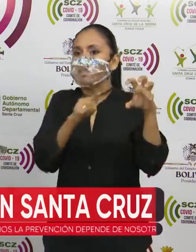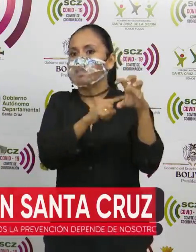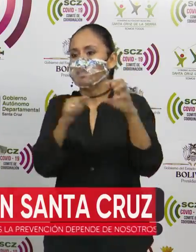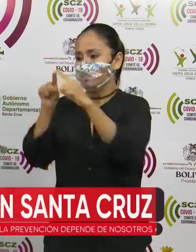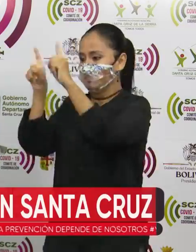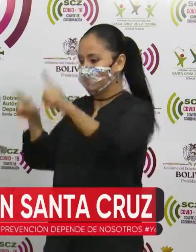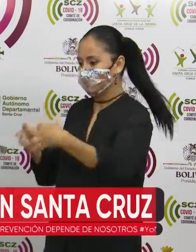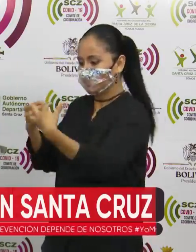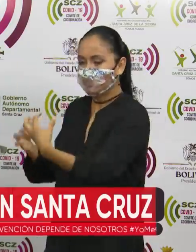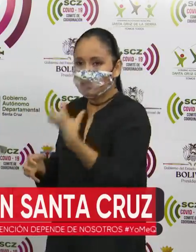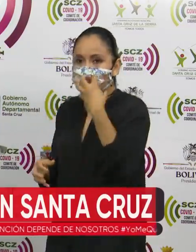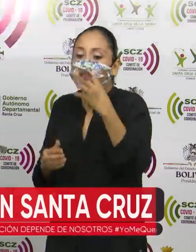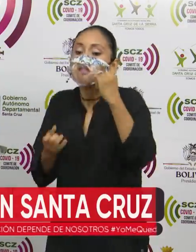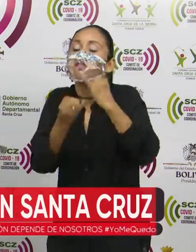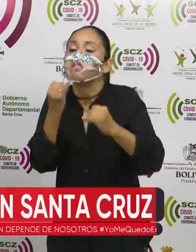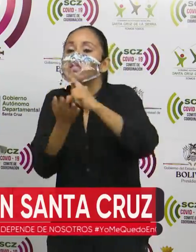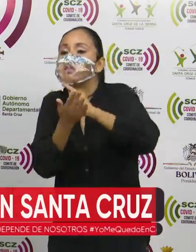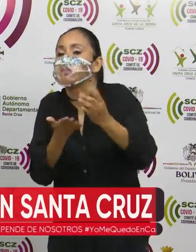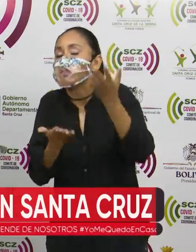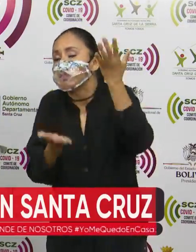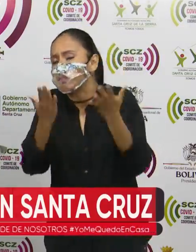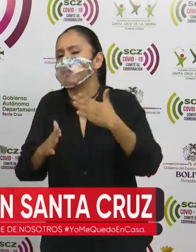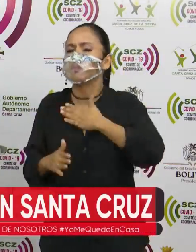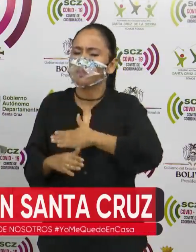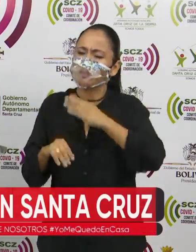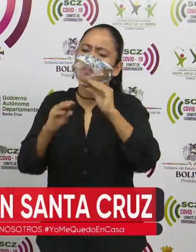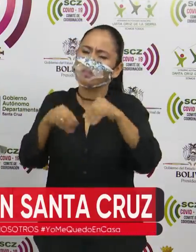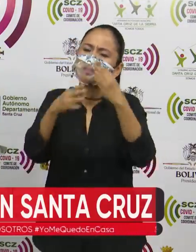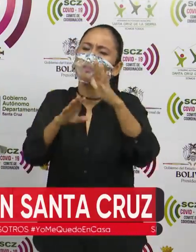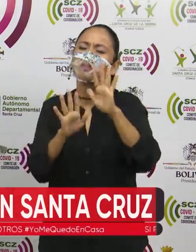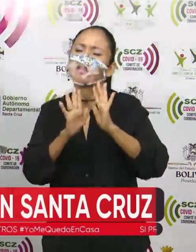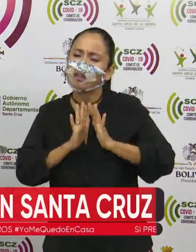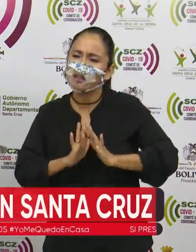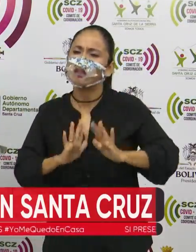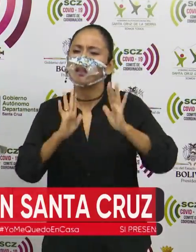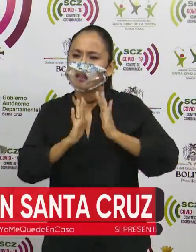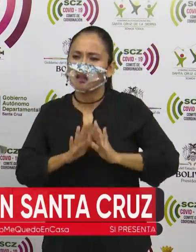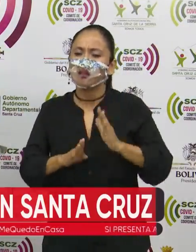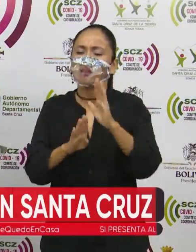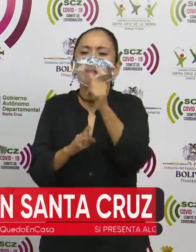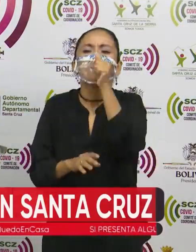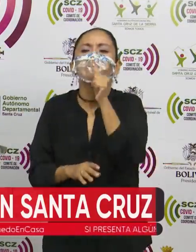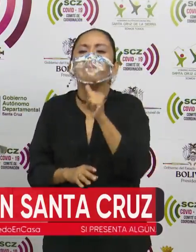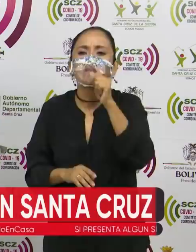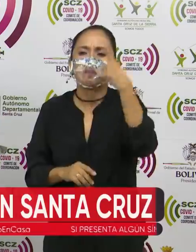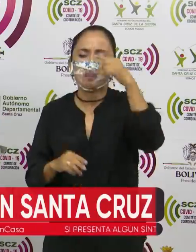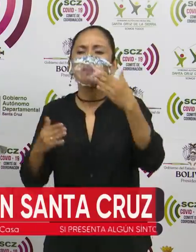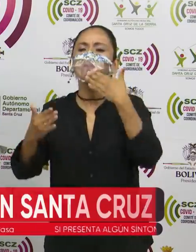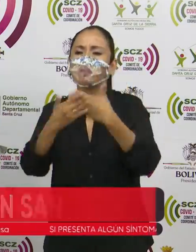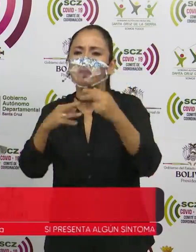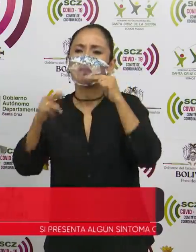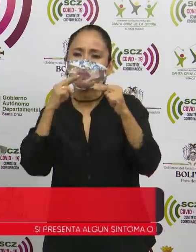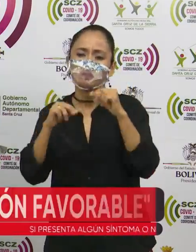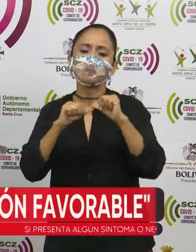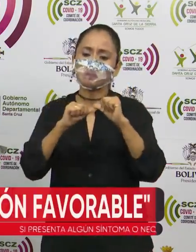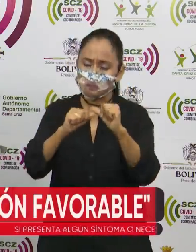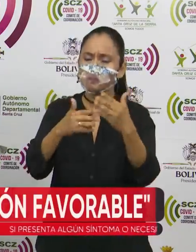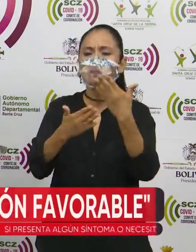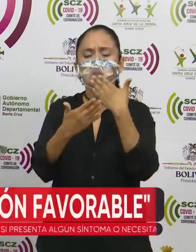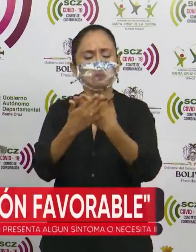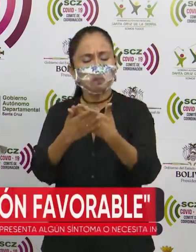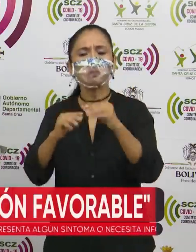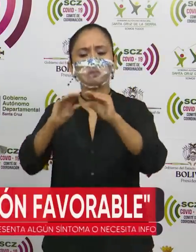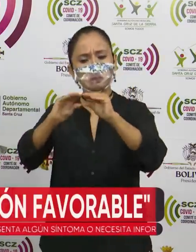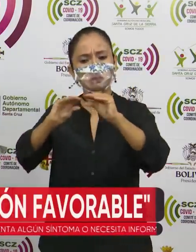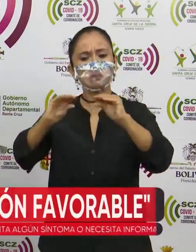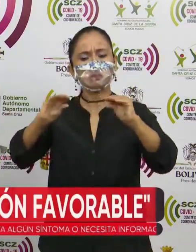justamente del respirador. Eso todavía, demos el tiempo con calma para que tengamos buenas noticias, pero mantiene una hemodinamia